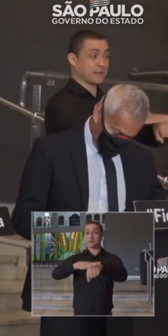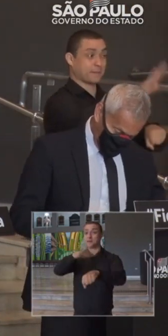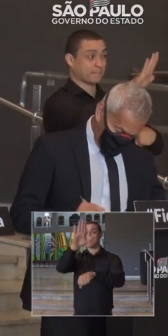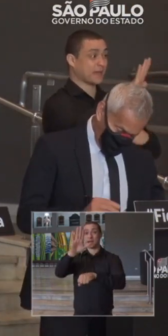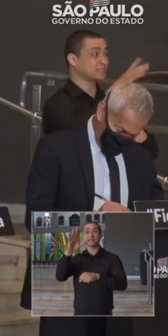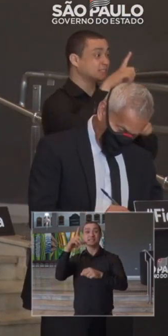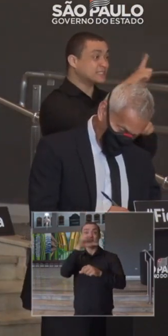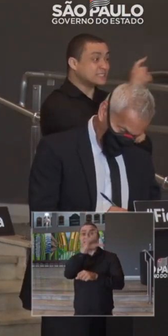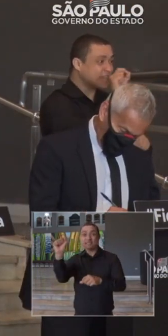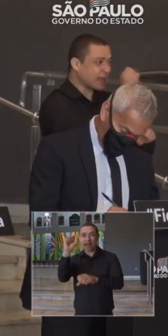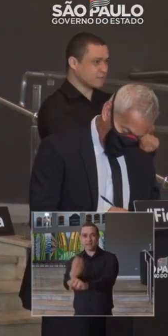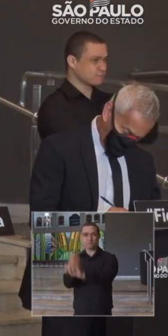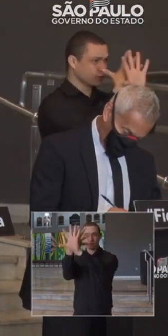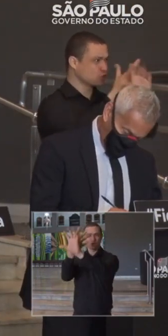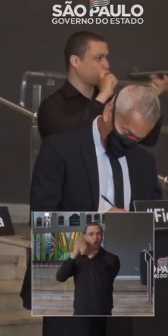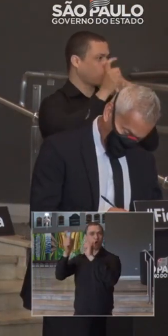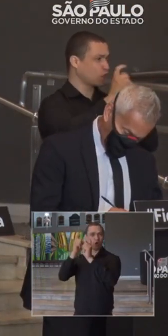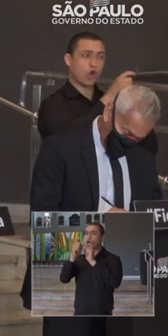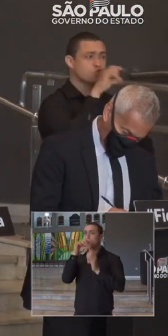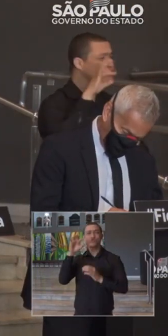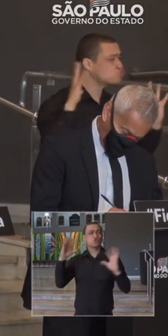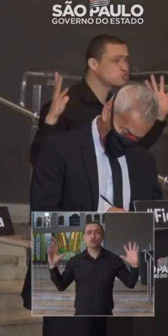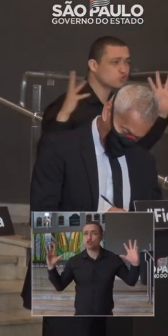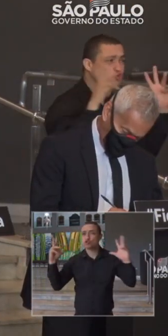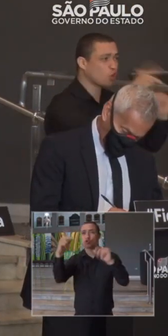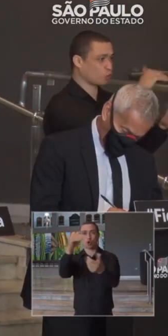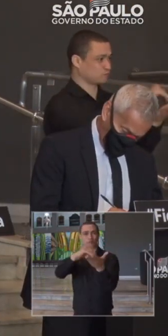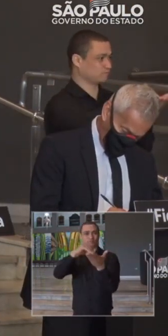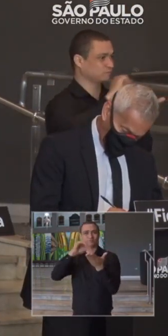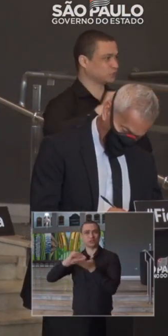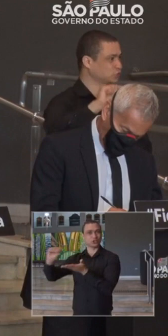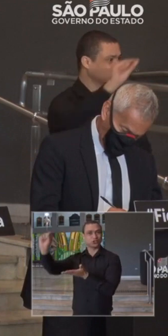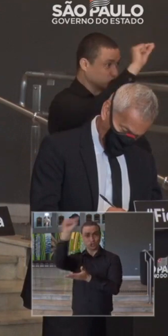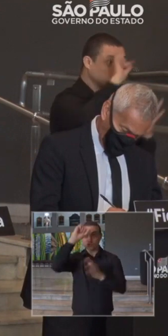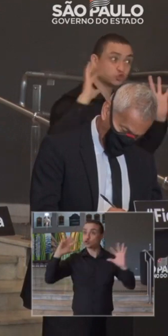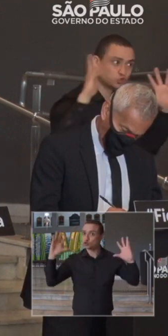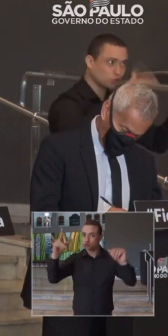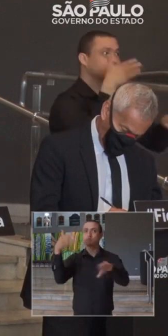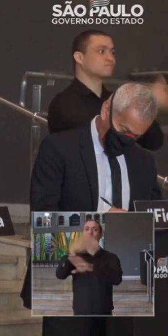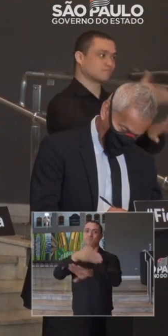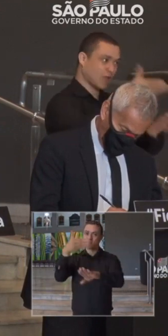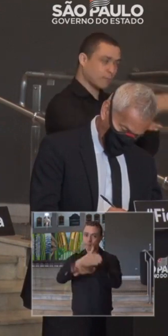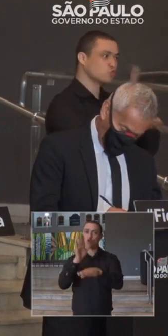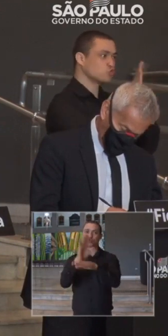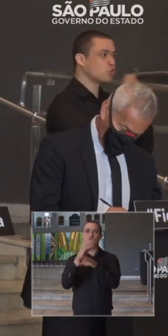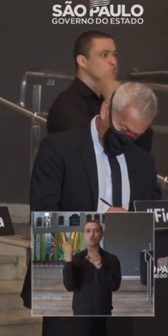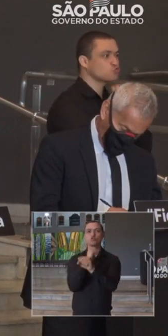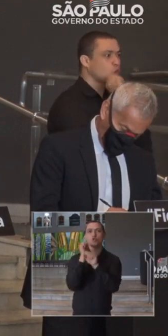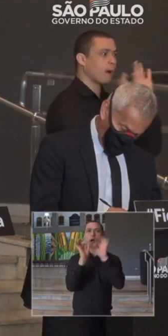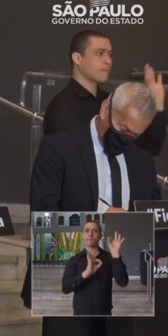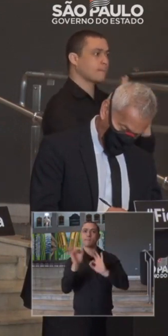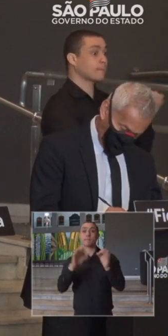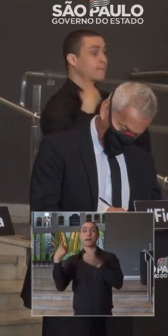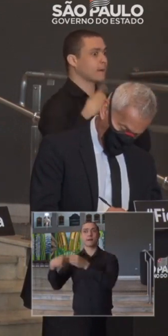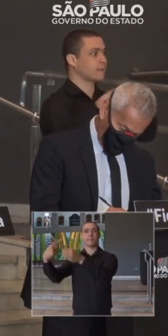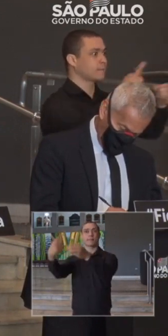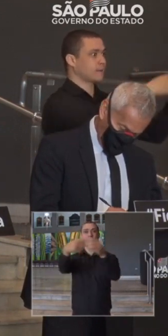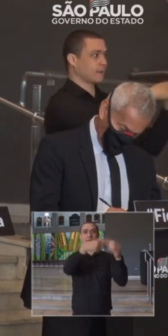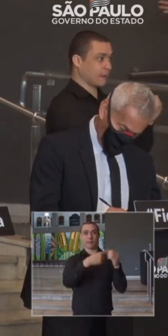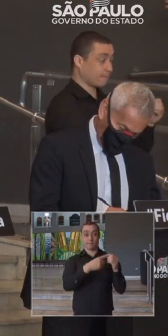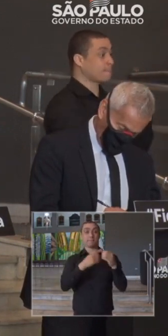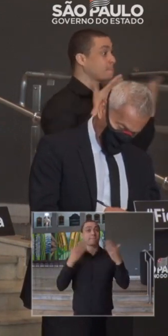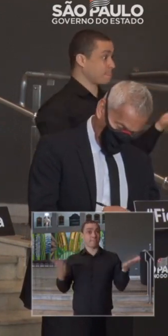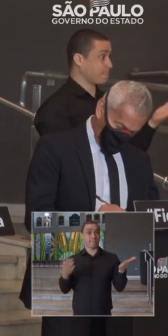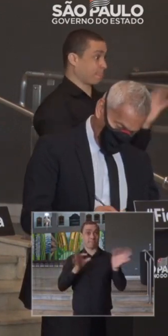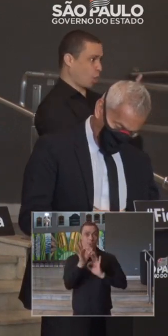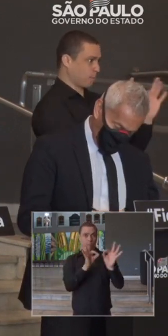videoconferências, com todos os secretários de Estado que participaram desse processo, na construção de planos regionais. E esses